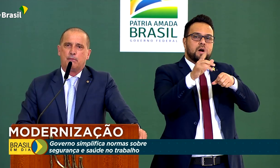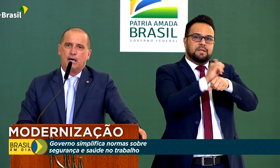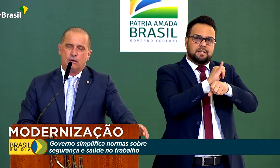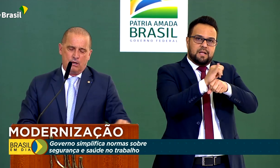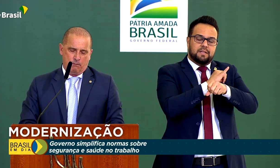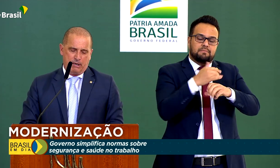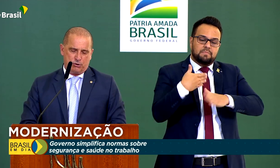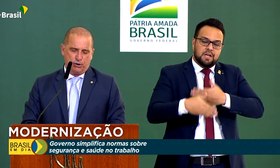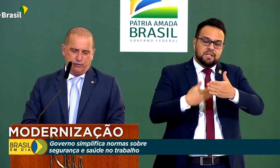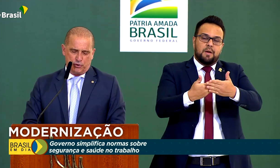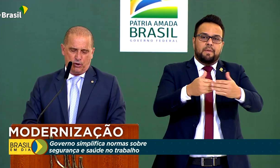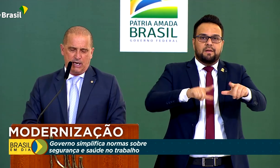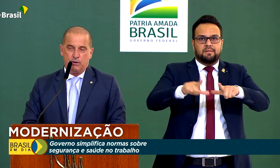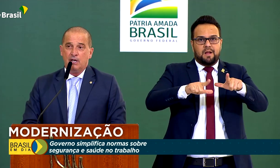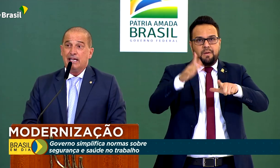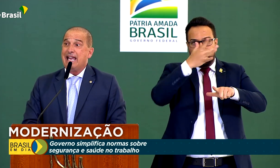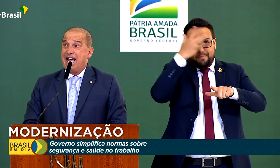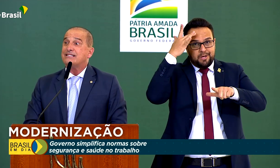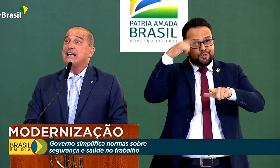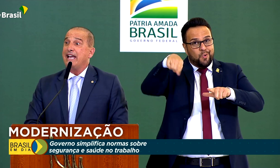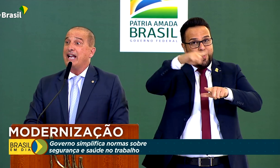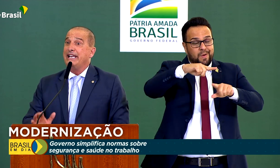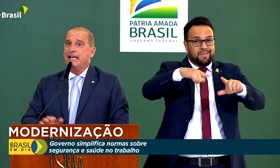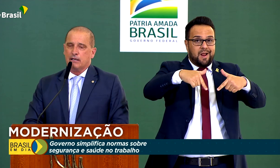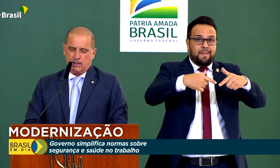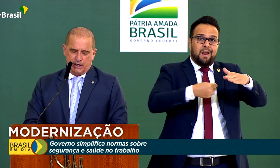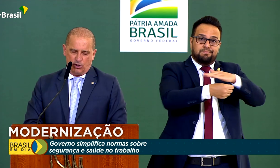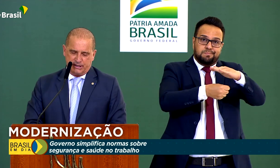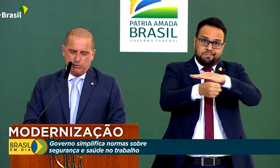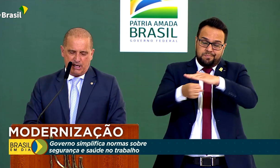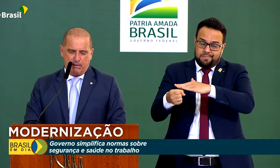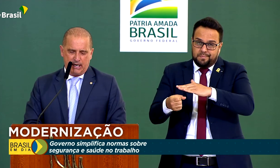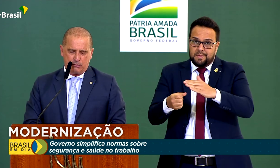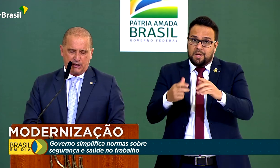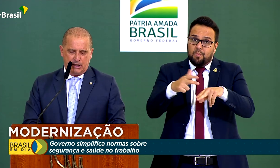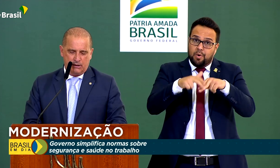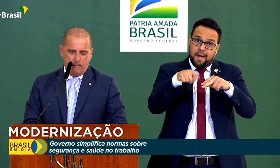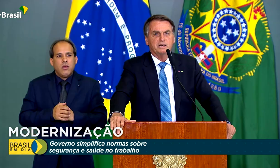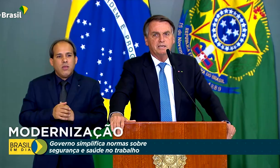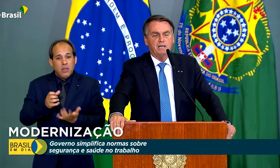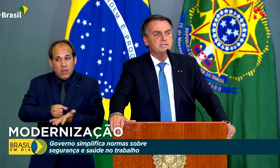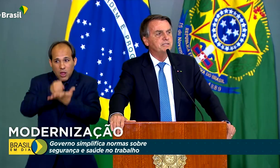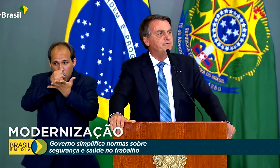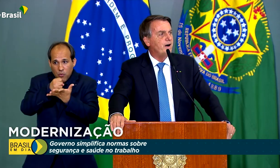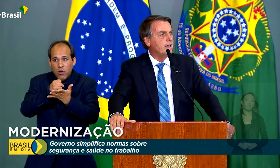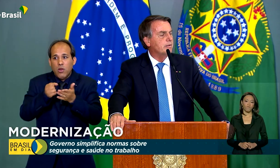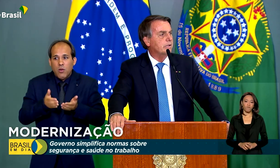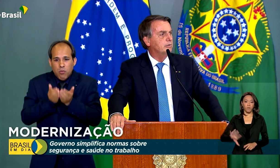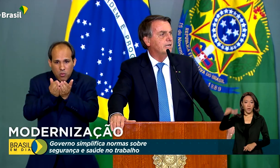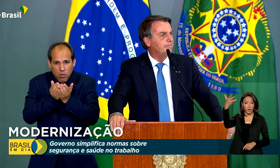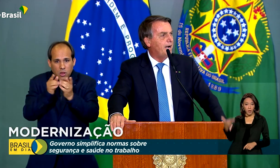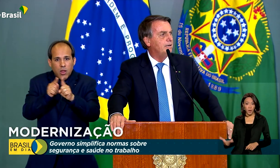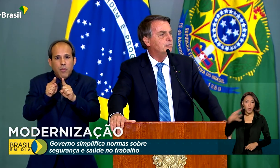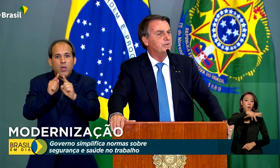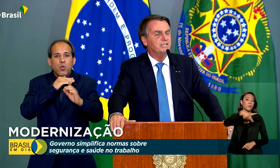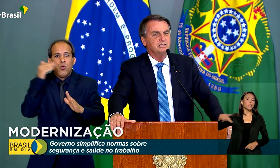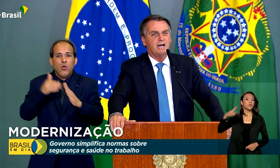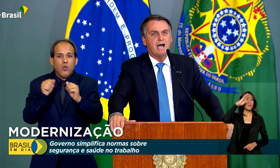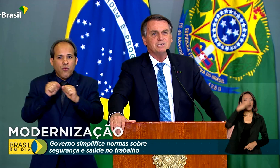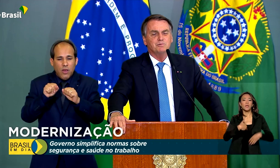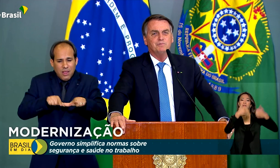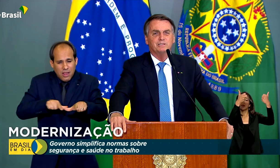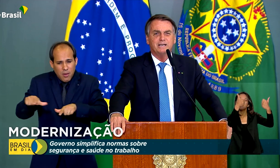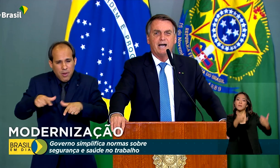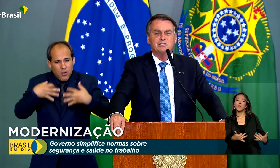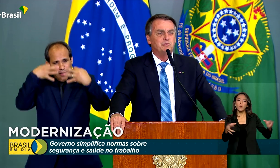desempenho e trabalho para o seu funcionário. E esta é a linha que nós temos trabalhado aqui. O presidente Jair Bolsonaro falou sobre a